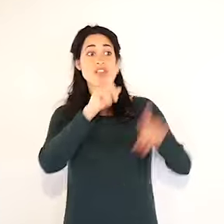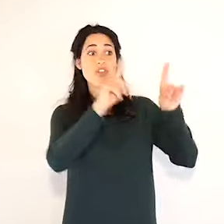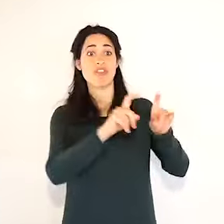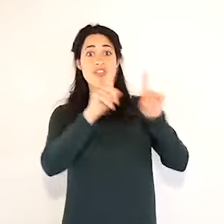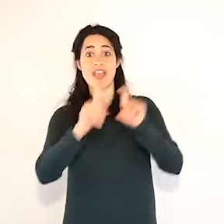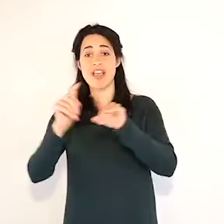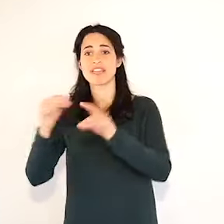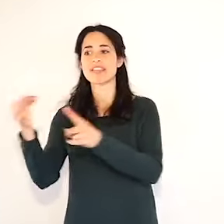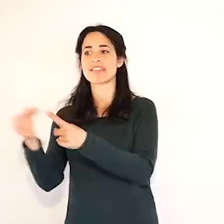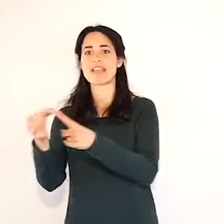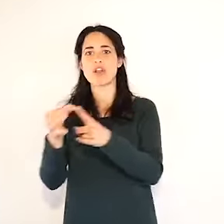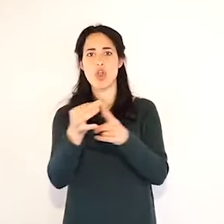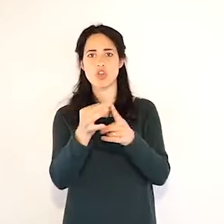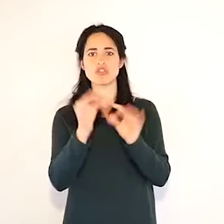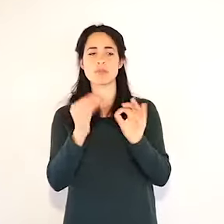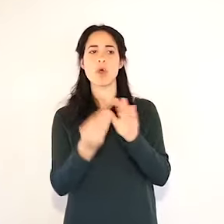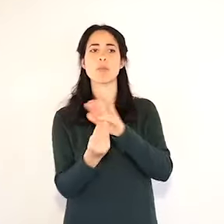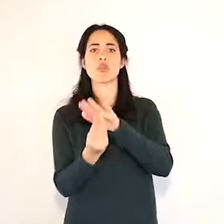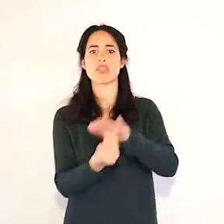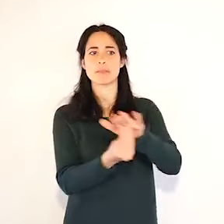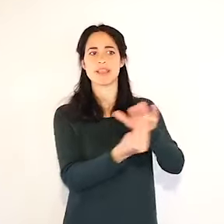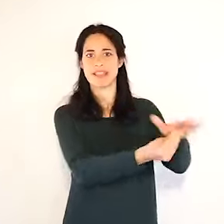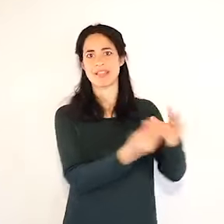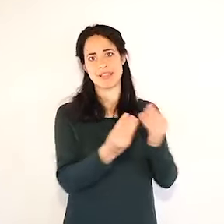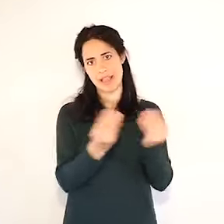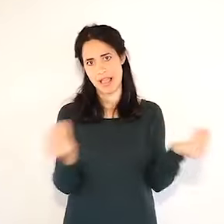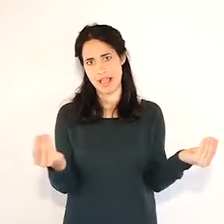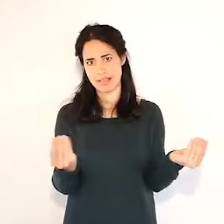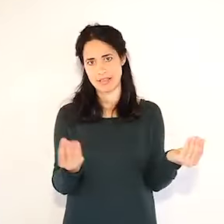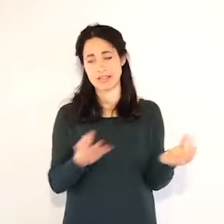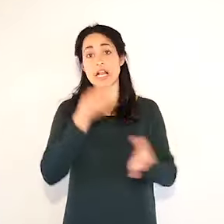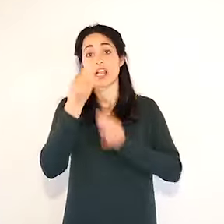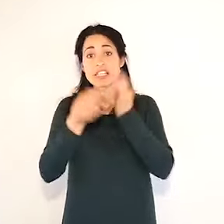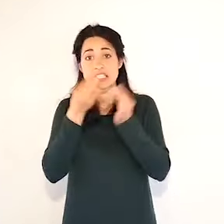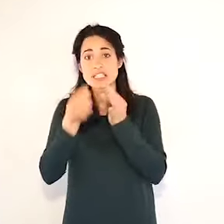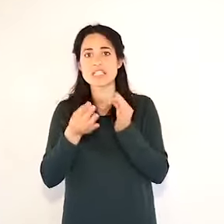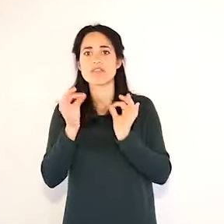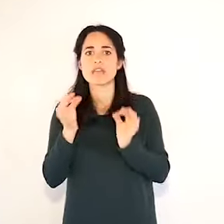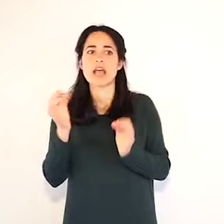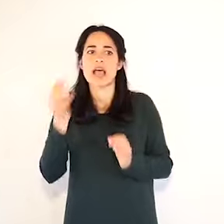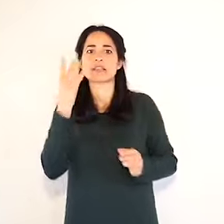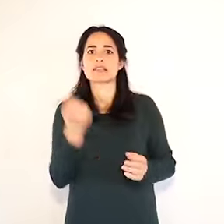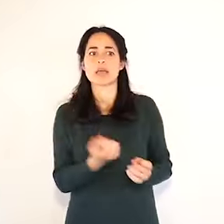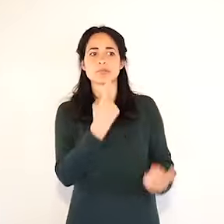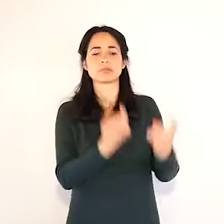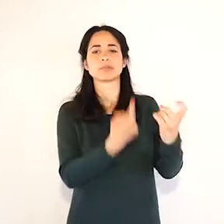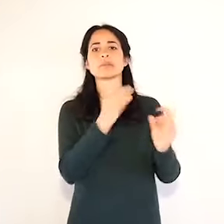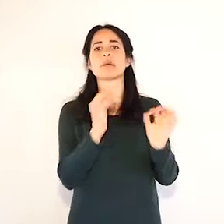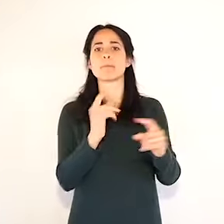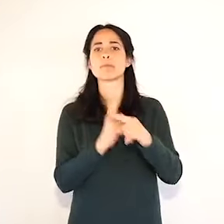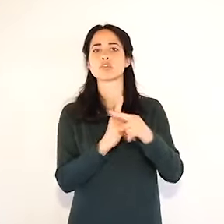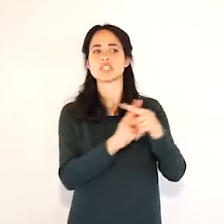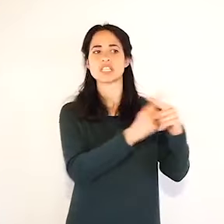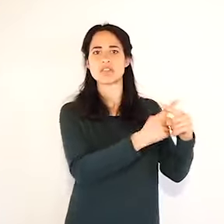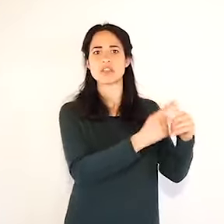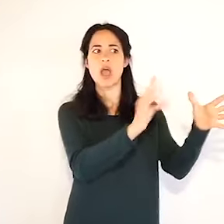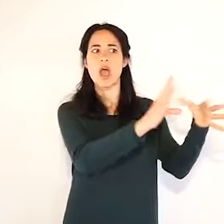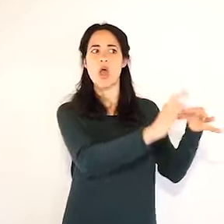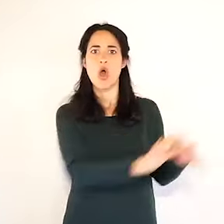al test sono dovute alle positività che troviamo e che rappresentano